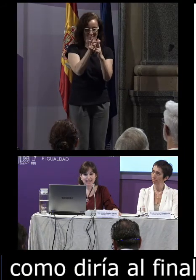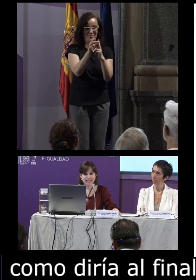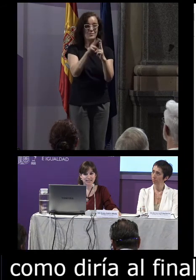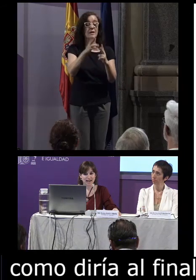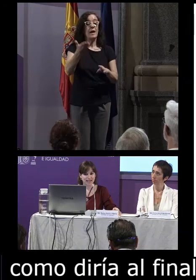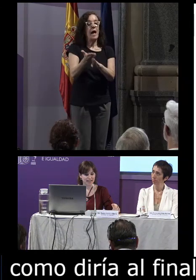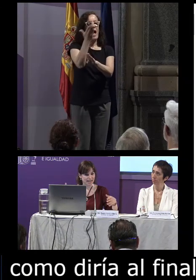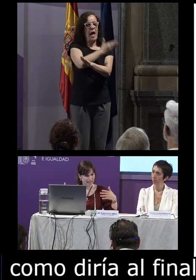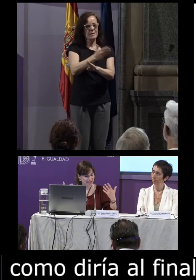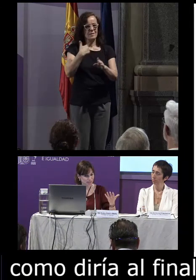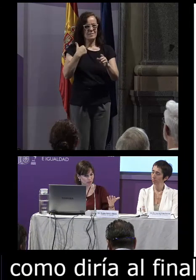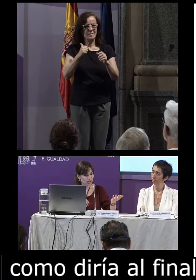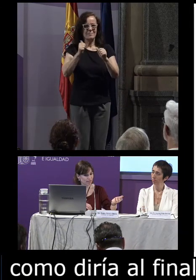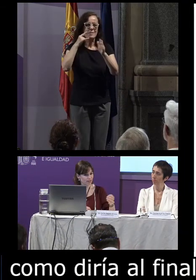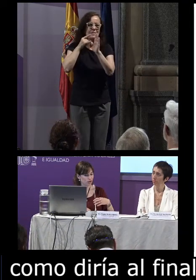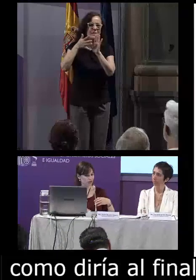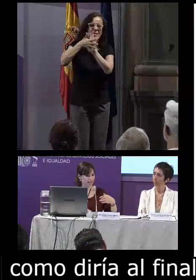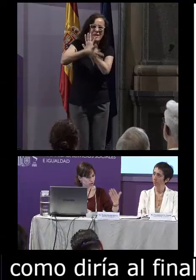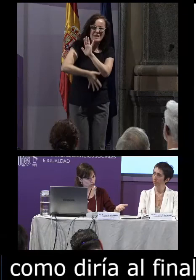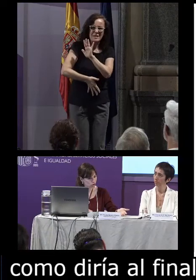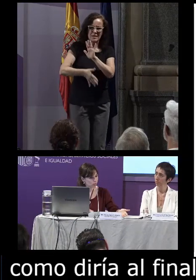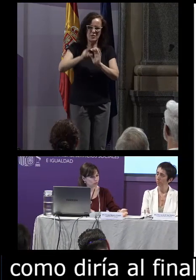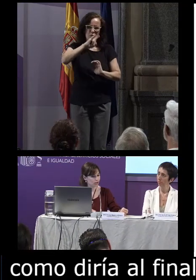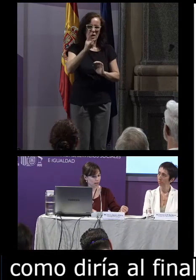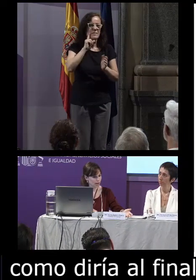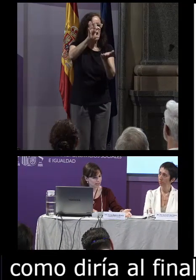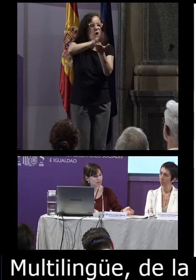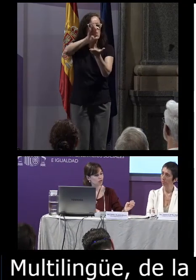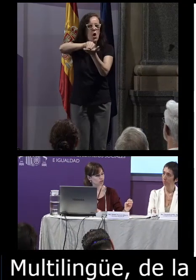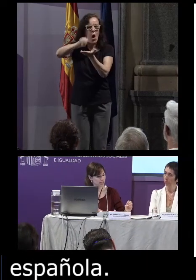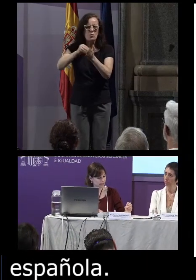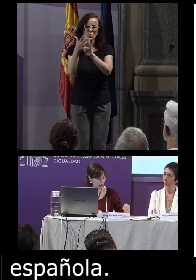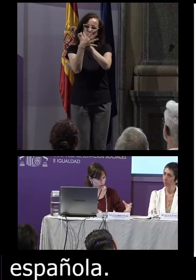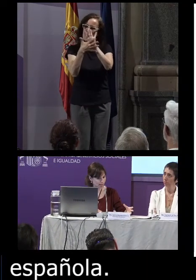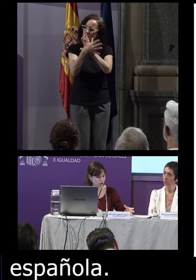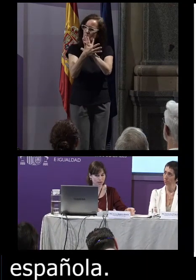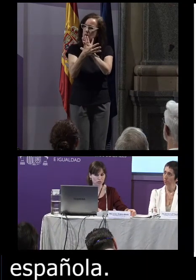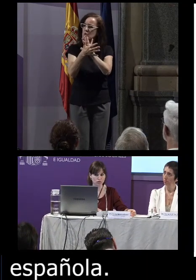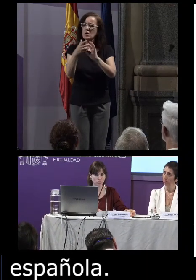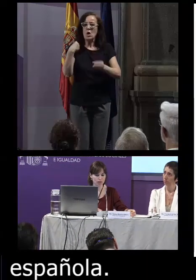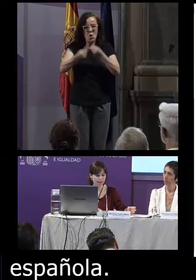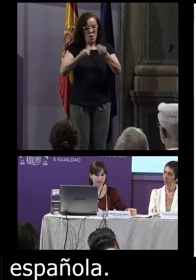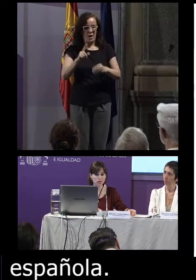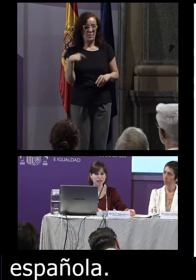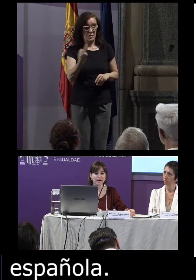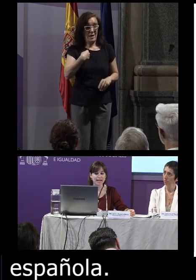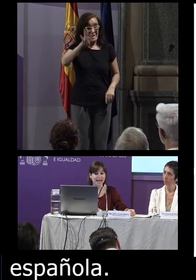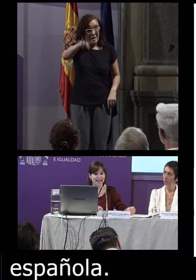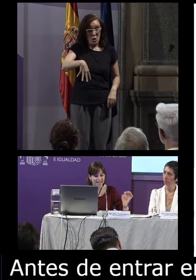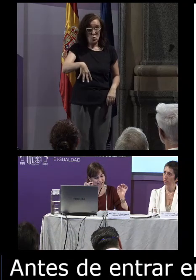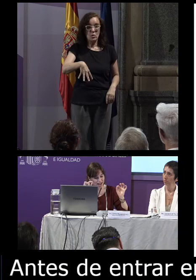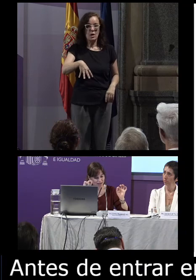Antes de entrar en la descripción y definición de qué son los corpus en lengua de signos y lo que estamos haciendo en Cataluña